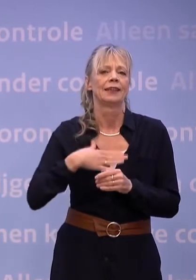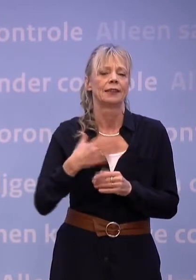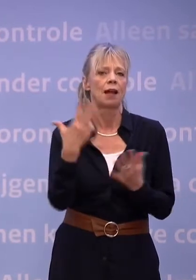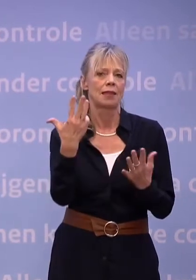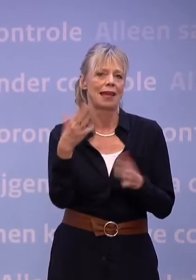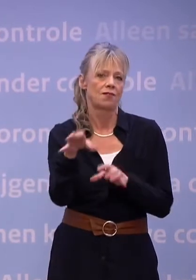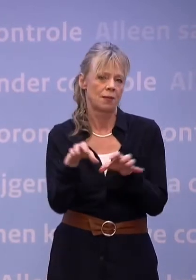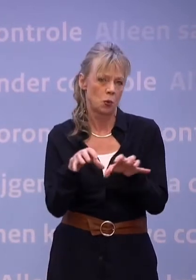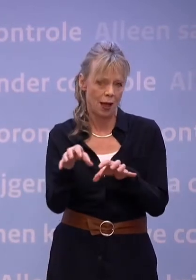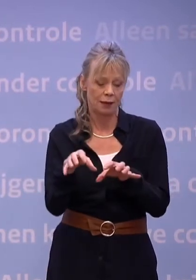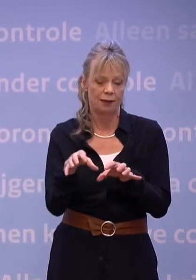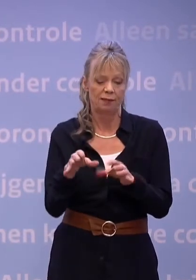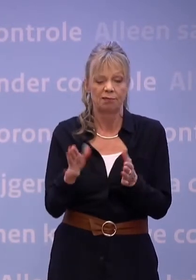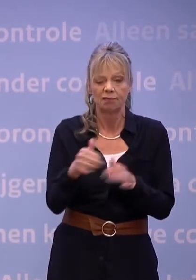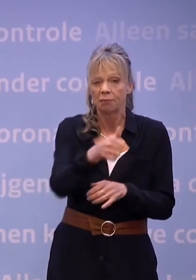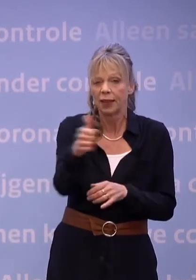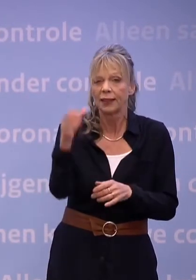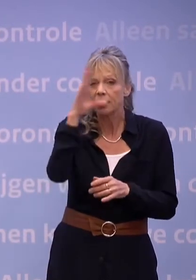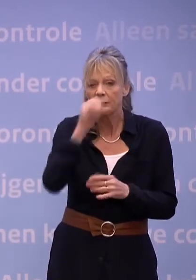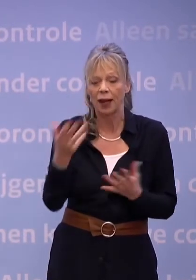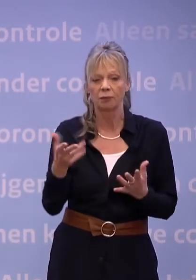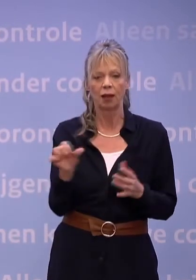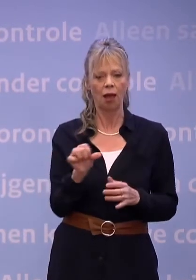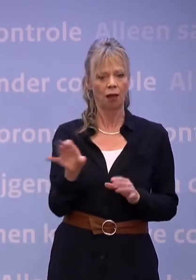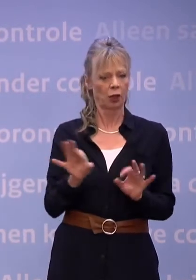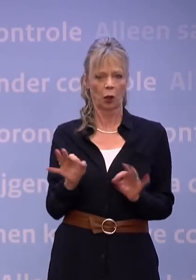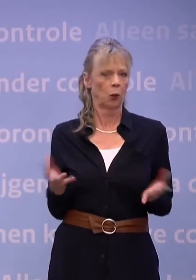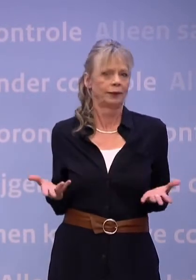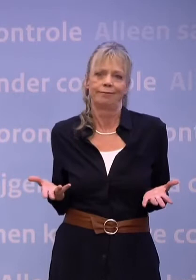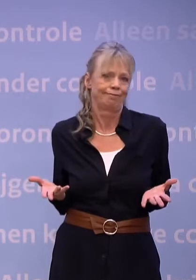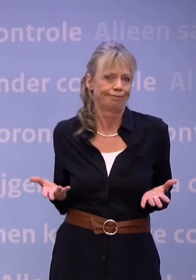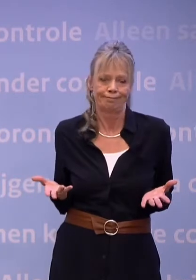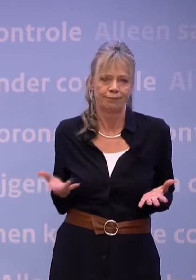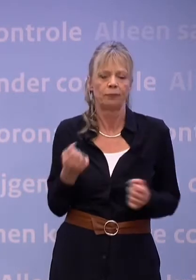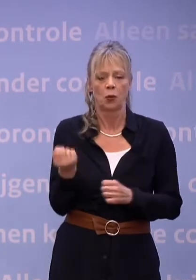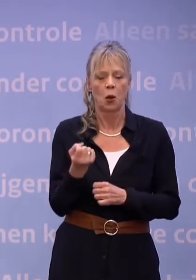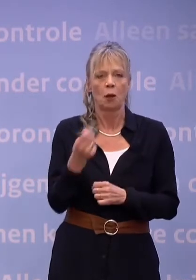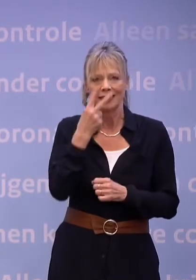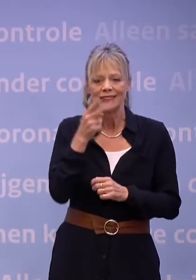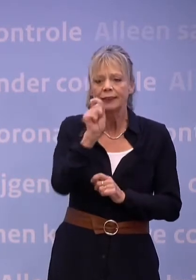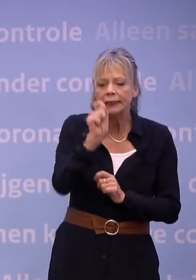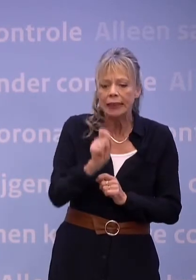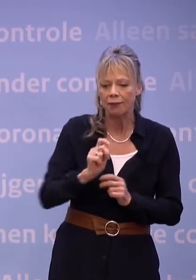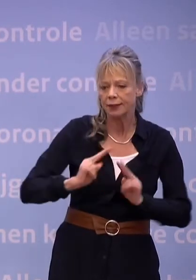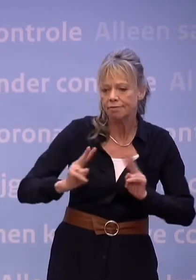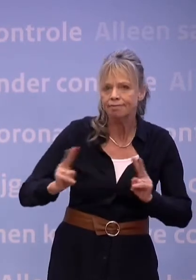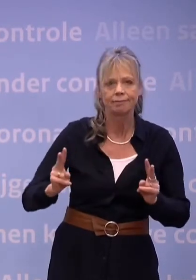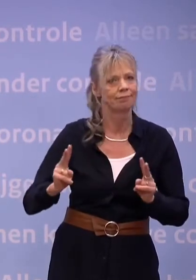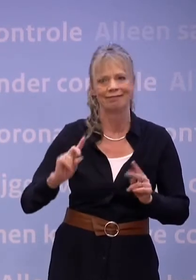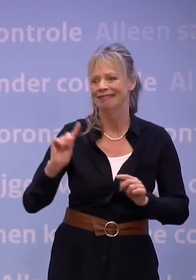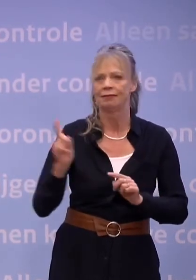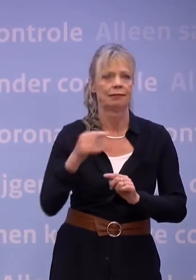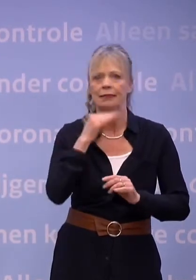En bijna iedereen zal begrijpen dat er geen andere keuze was... ...omdat de cijfers niet snel genoeg dalen...